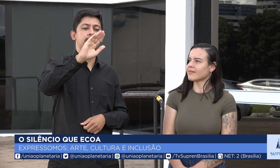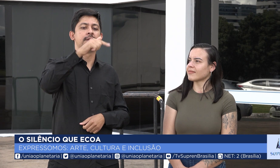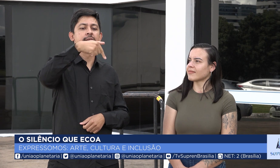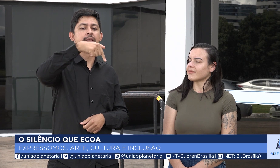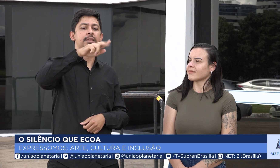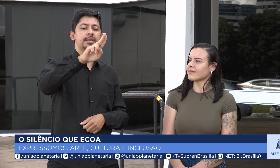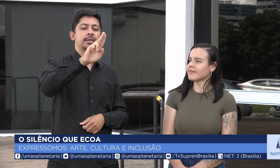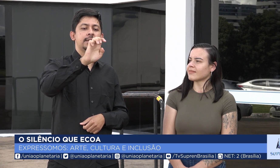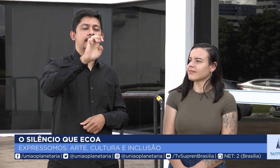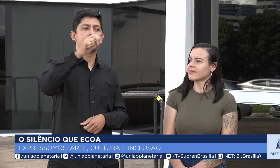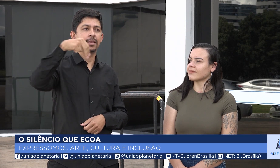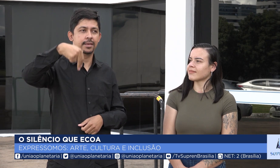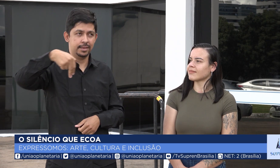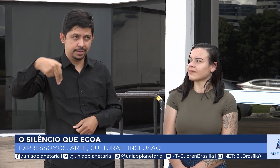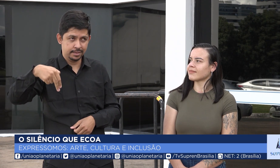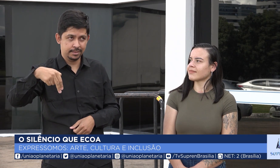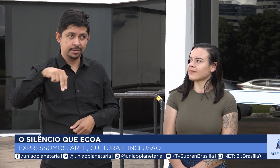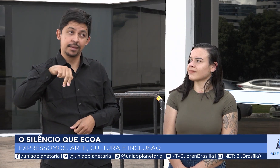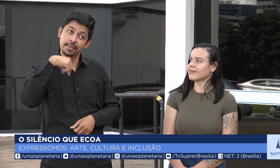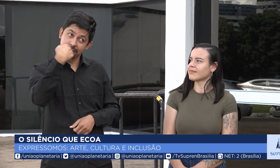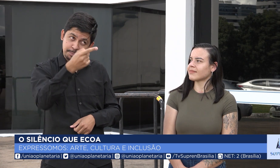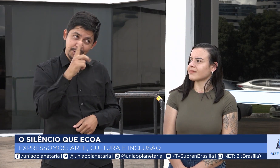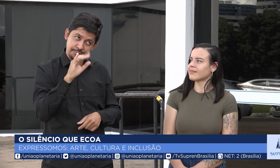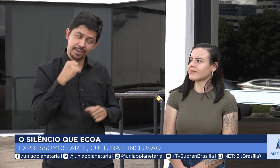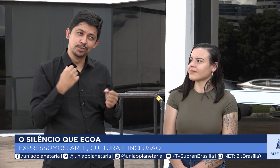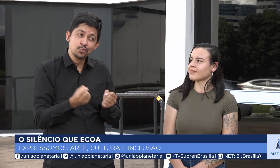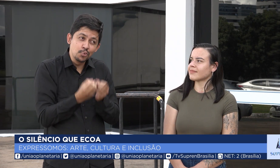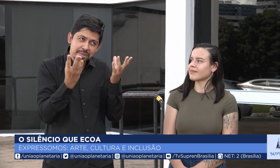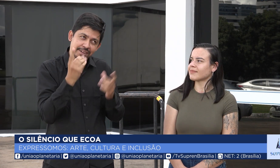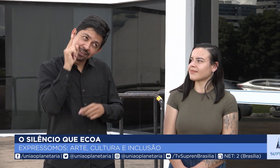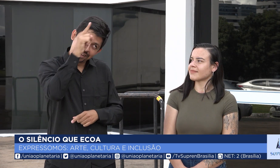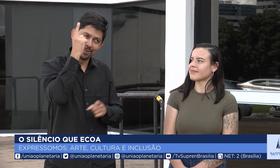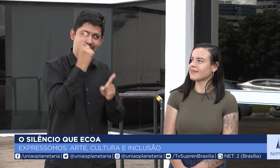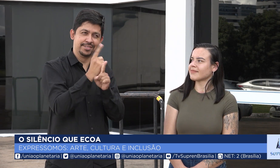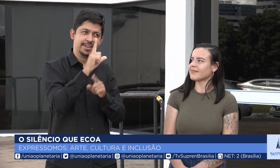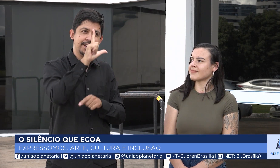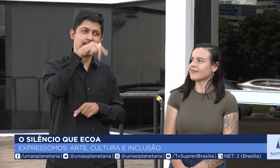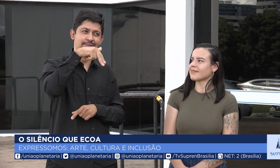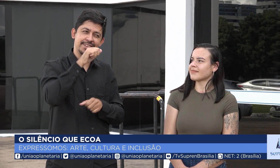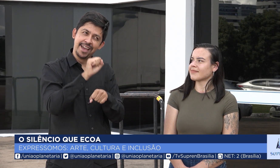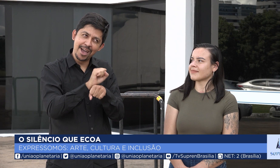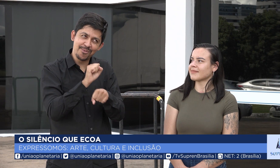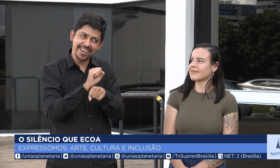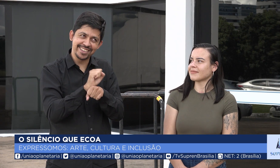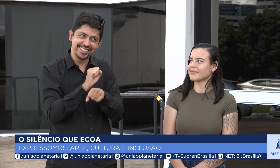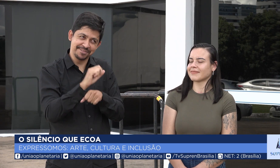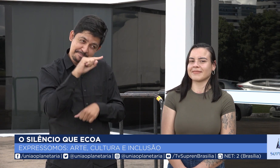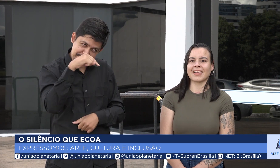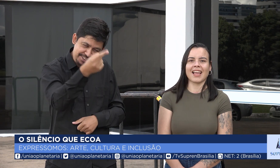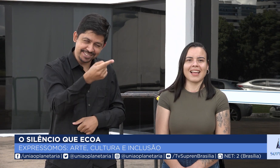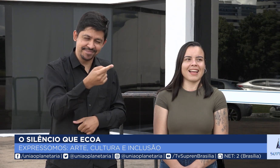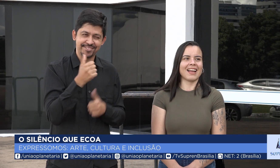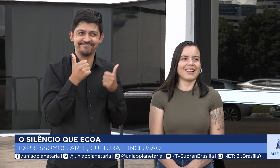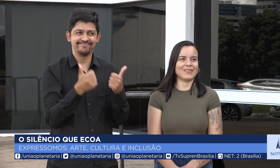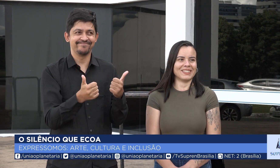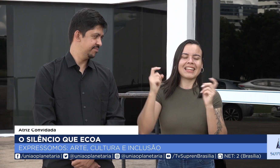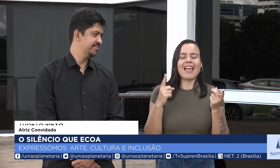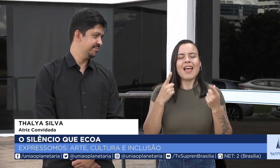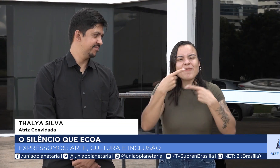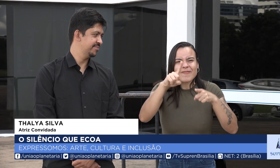que é uma surpresa. Vocês só vão ver lá no festival, onde a gente vai se apresentar em maio. E é isso. Então a gente